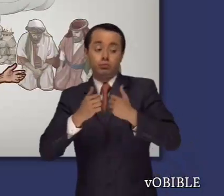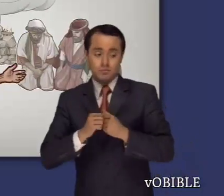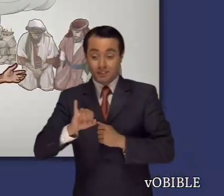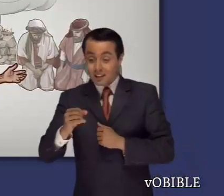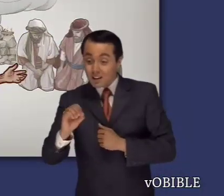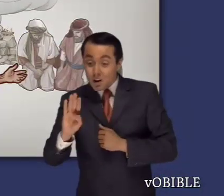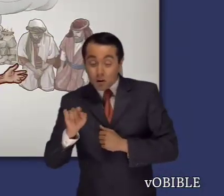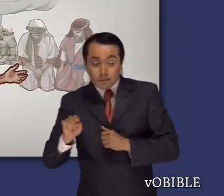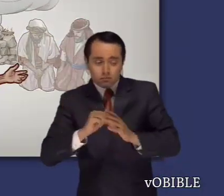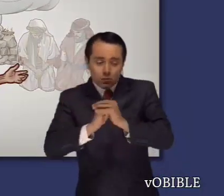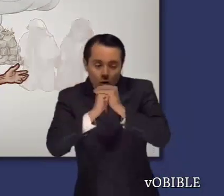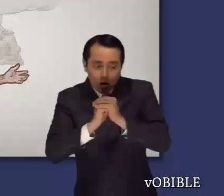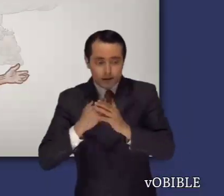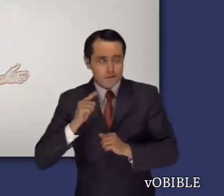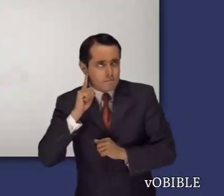por ellos.